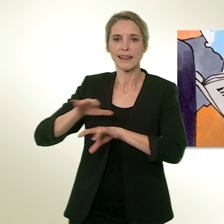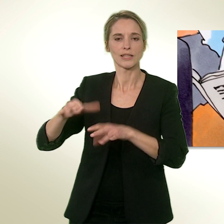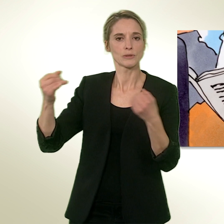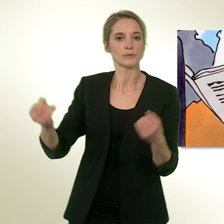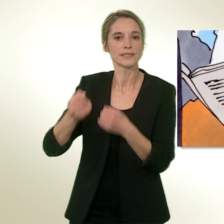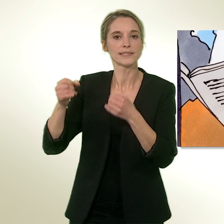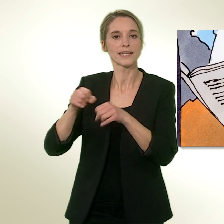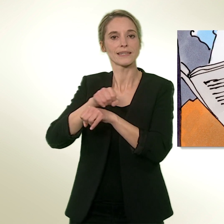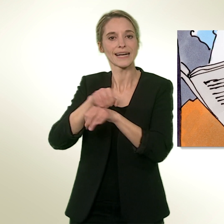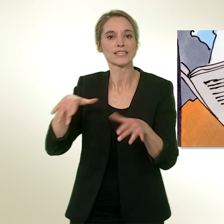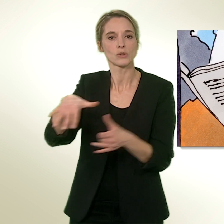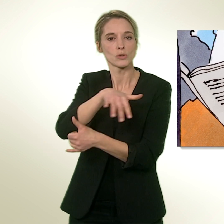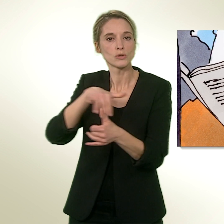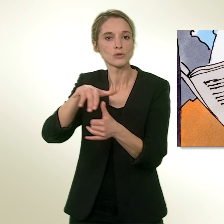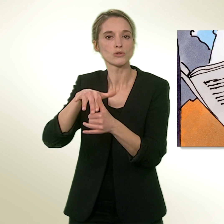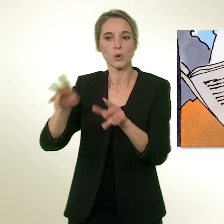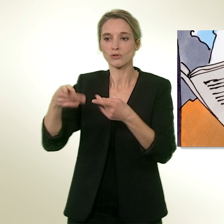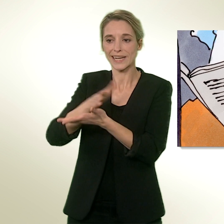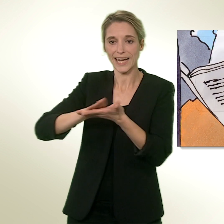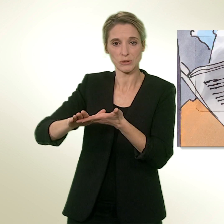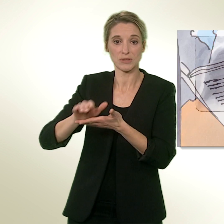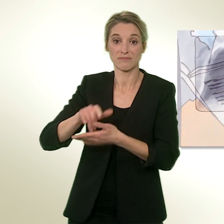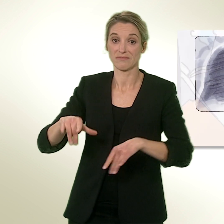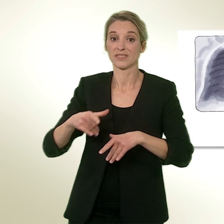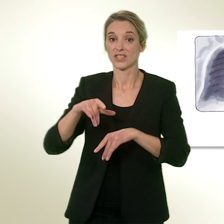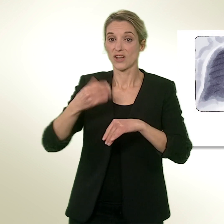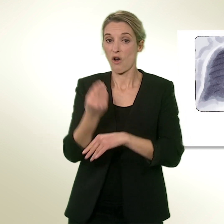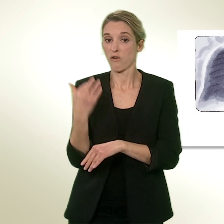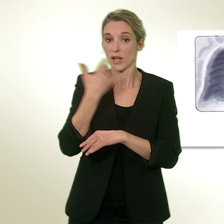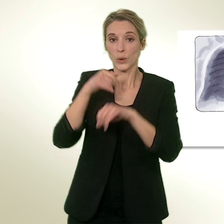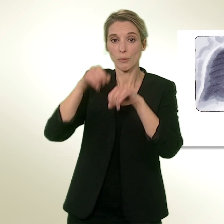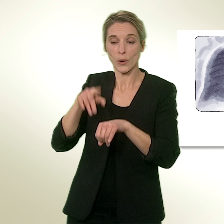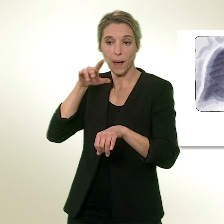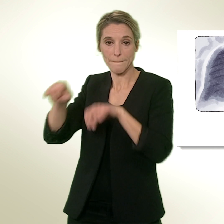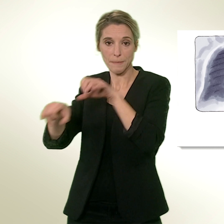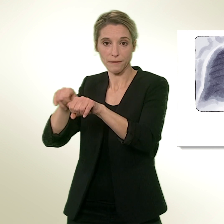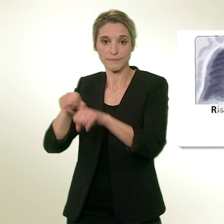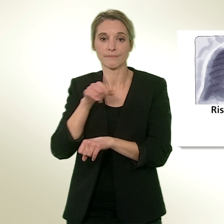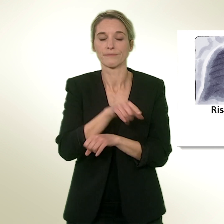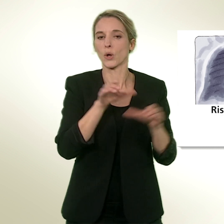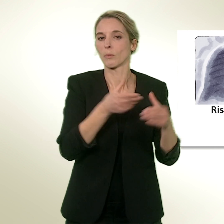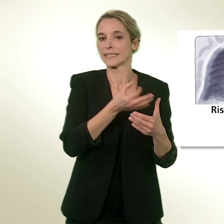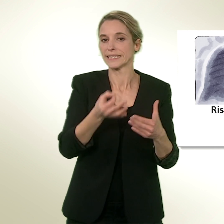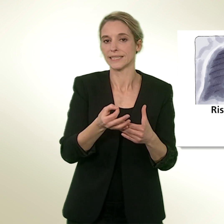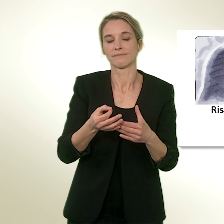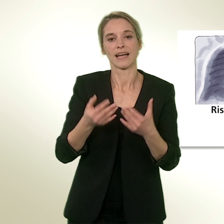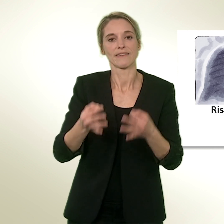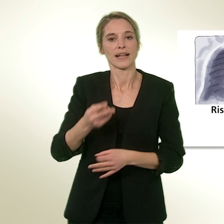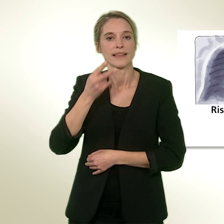gratuits, où elle atteint les enfants et les adolescents. Le comité affirme que le tabagisme représente le plus grand risque de développer des